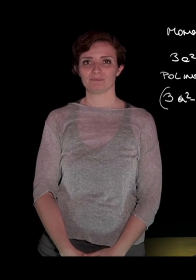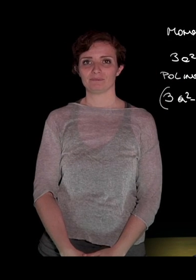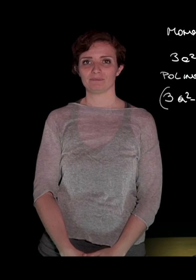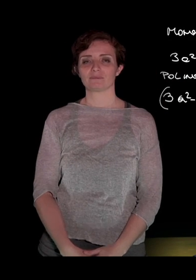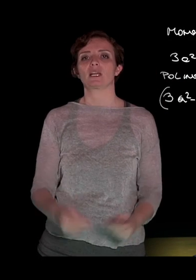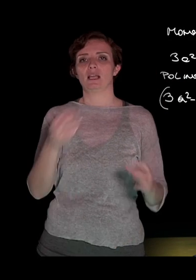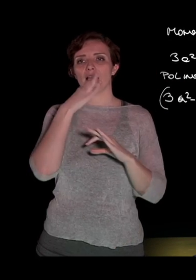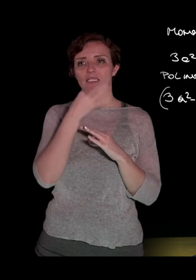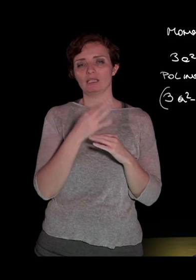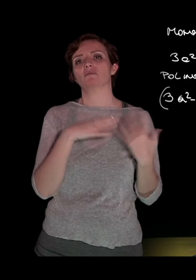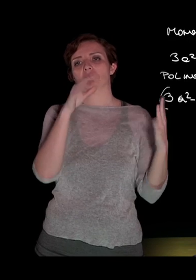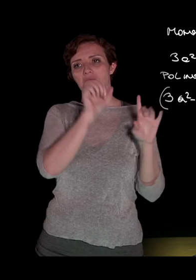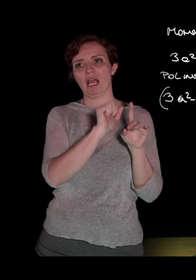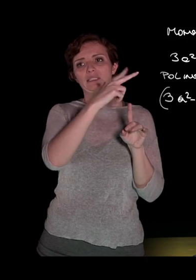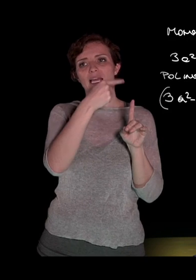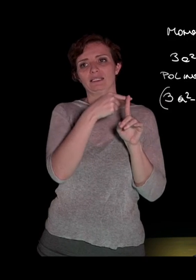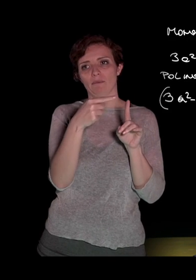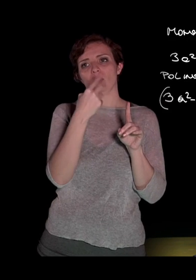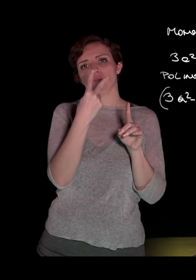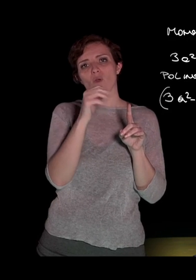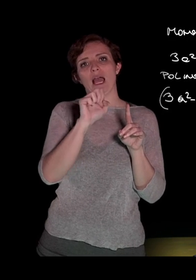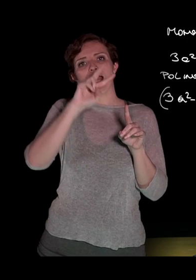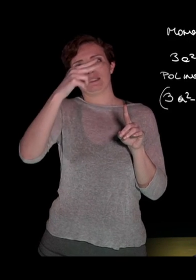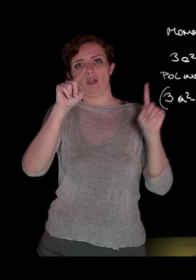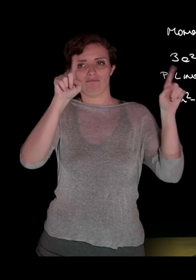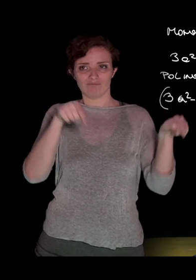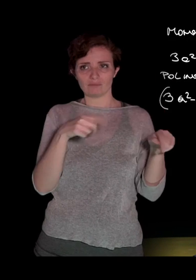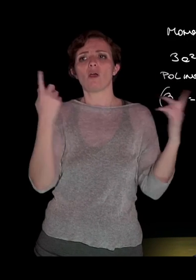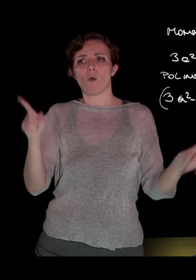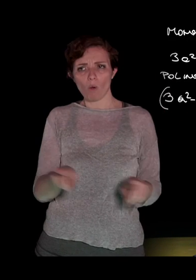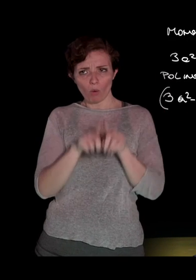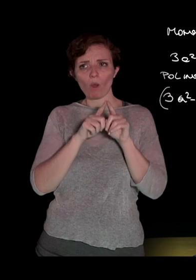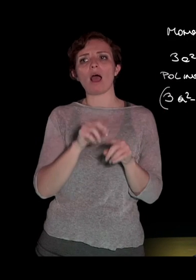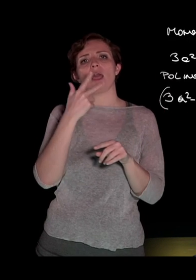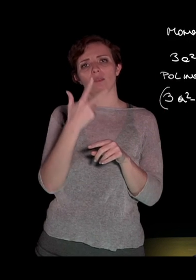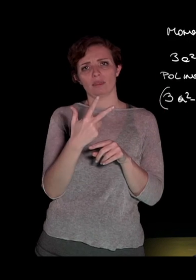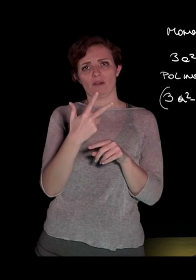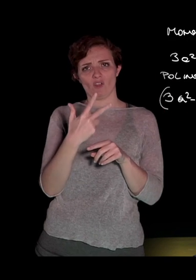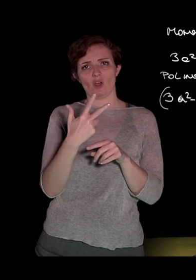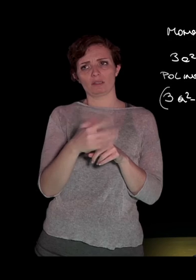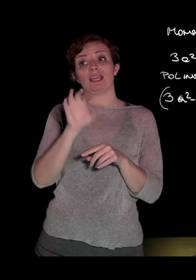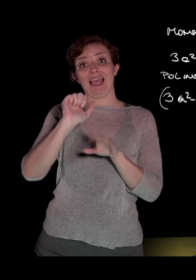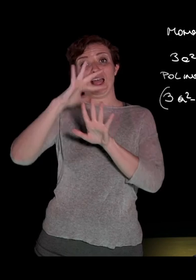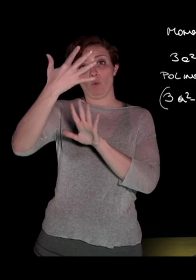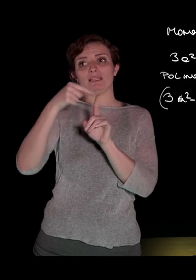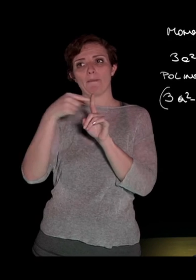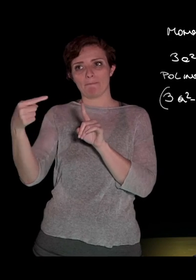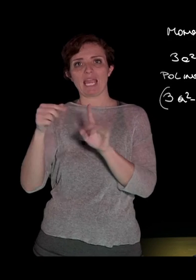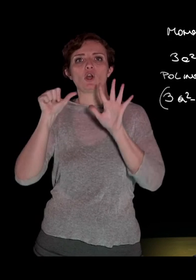Quindi a alla terza meno 2a alla seconda sarà uguale a 3 volte a alla quinta meno 3 per 2